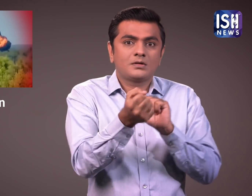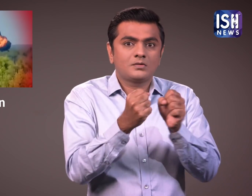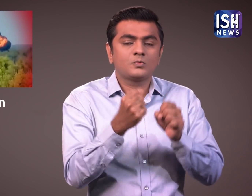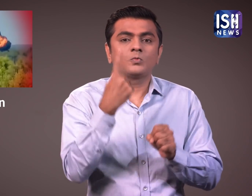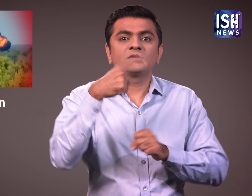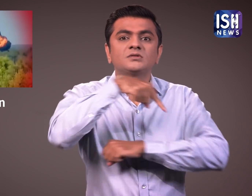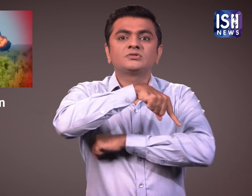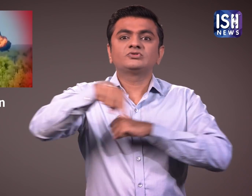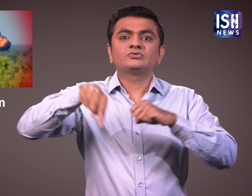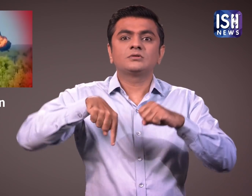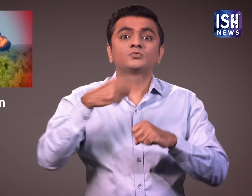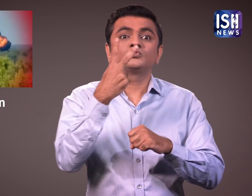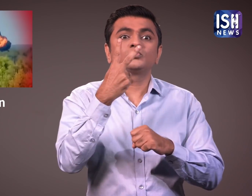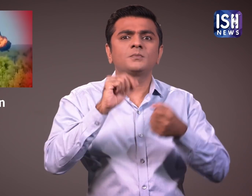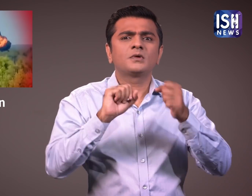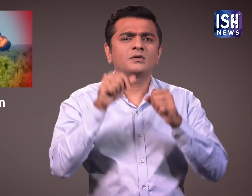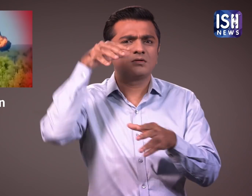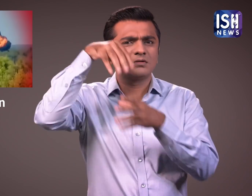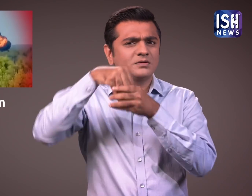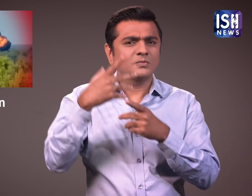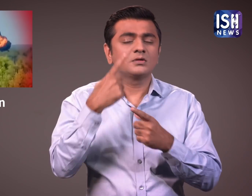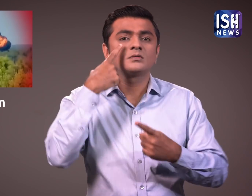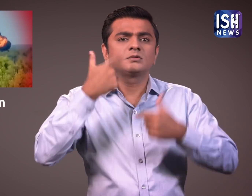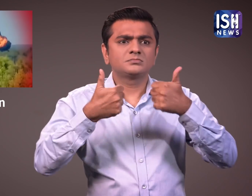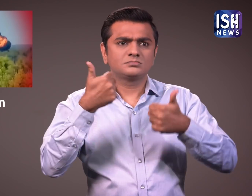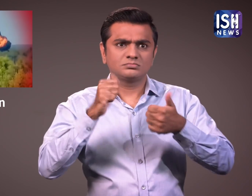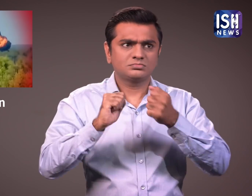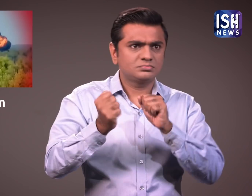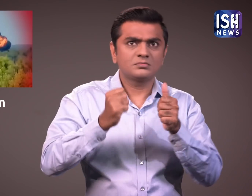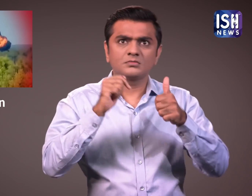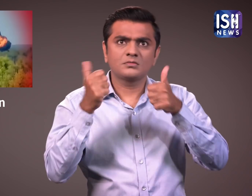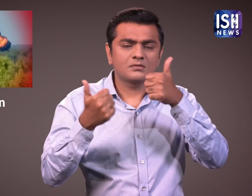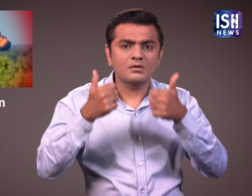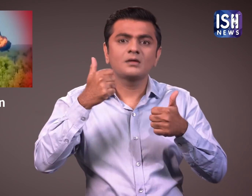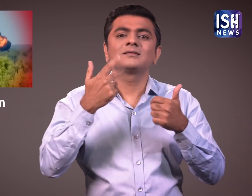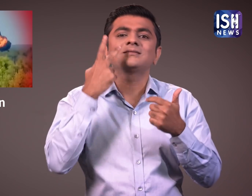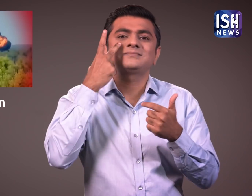विमान में दो परीक्षन पाइलिट और एक फ्लाइट एंजिनियर सवार थे।